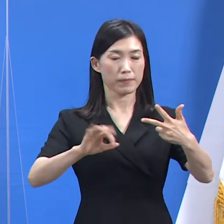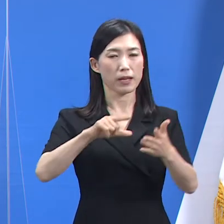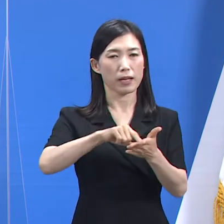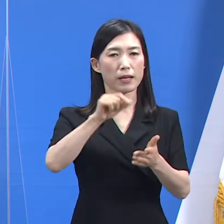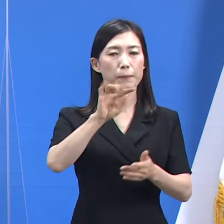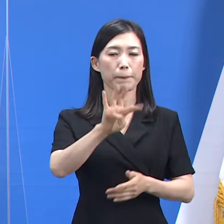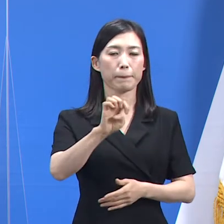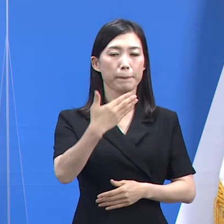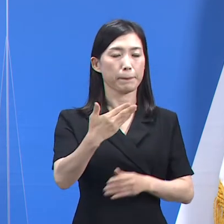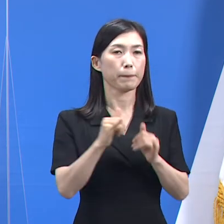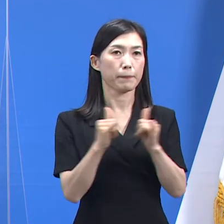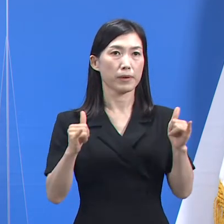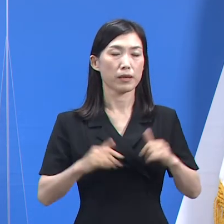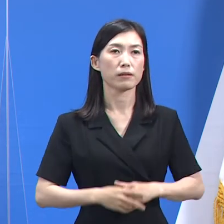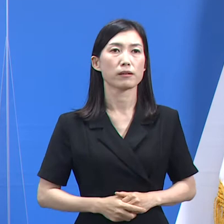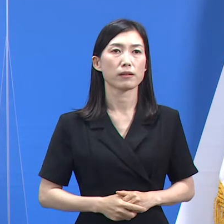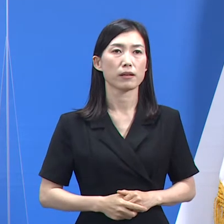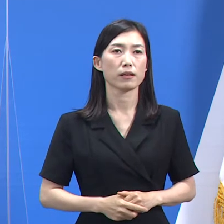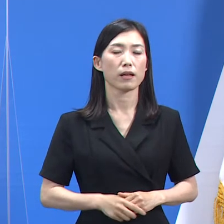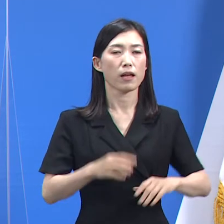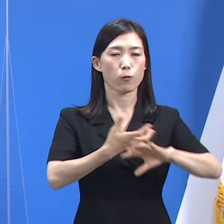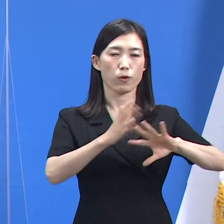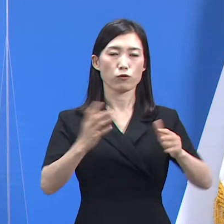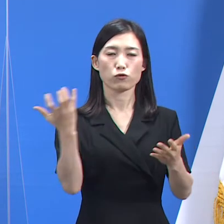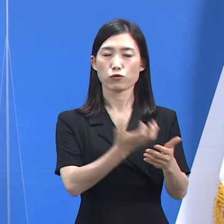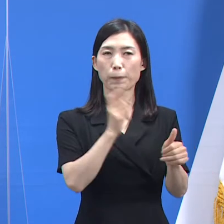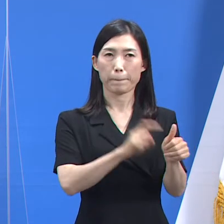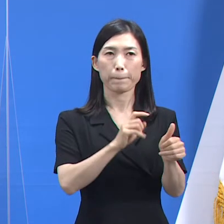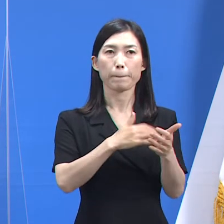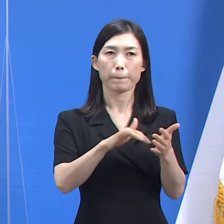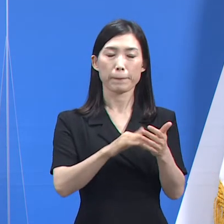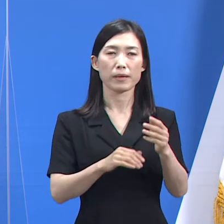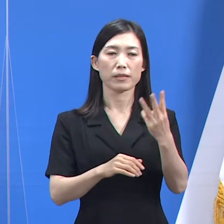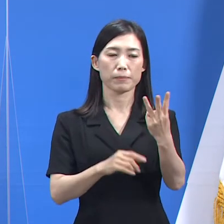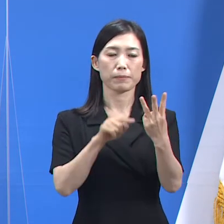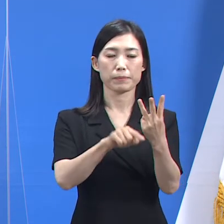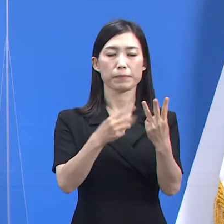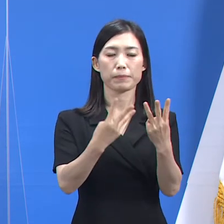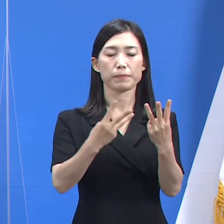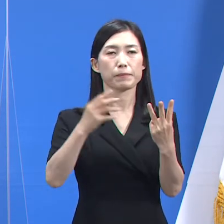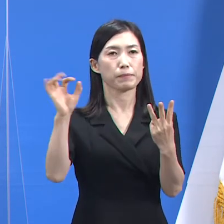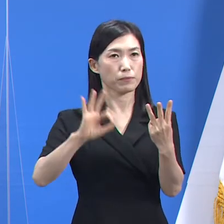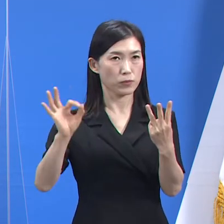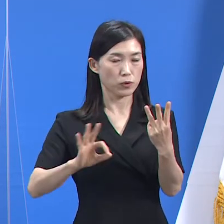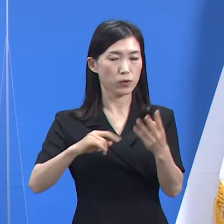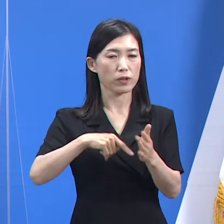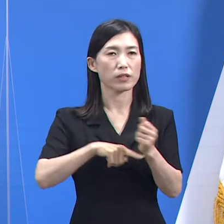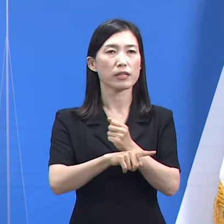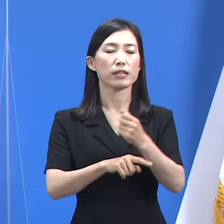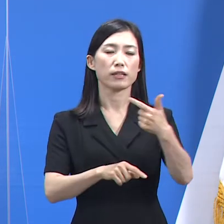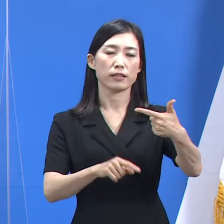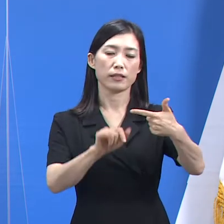49명입니다. 외국인 확진자는 3.3%인 6명이었습니다.